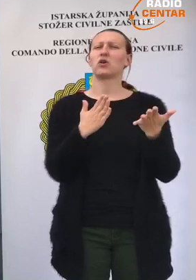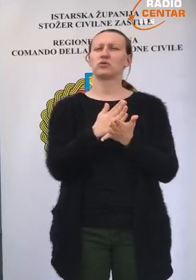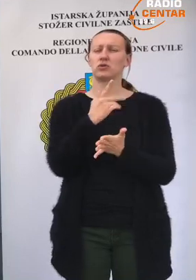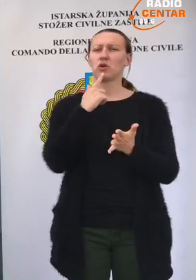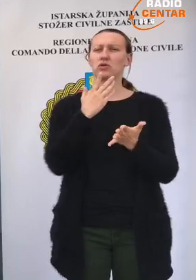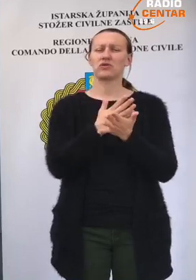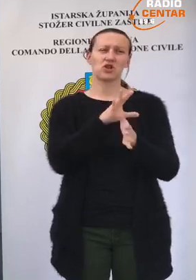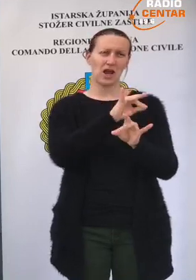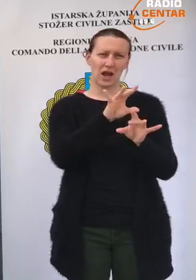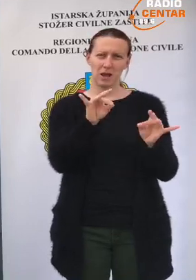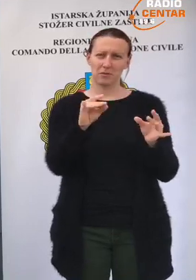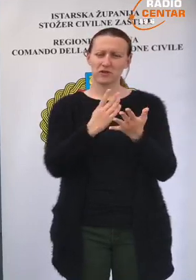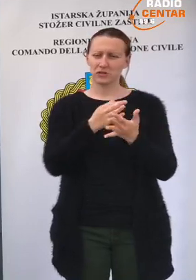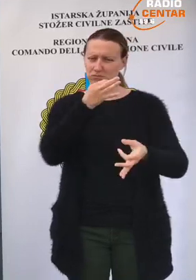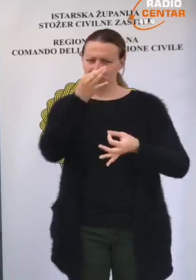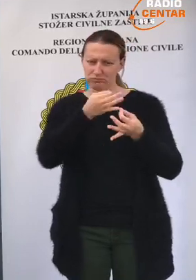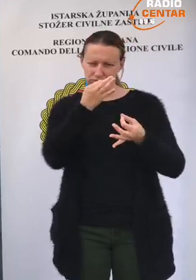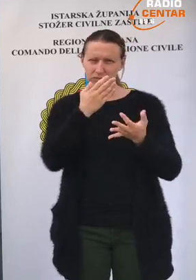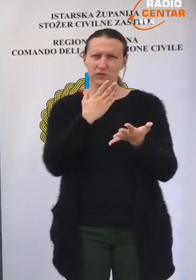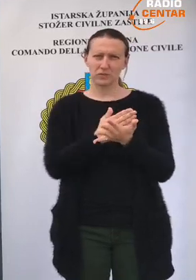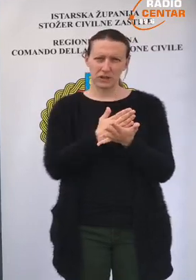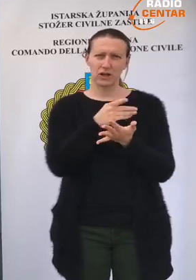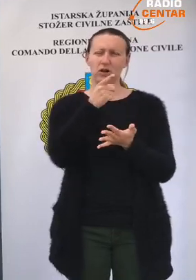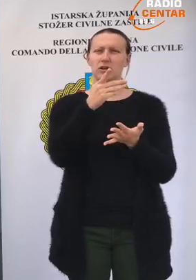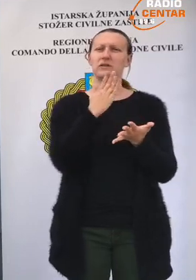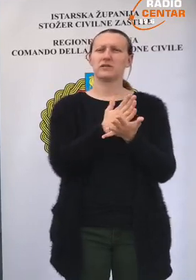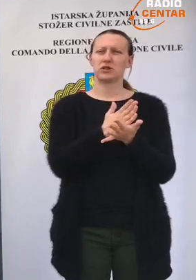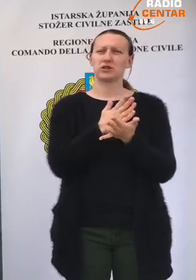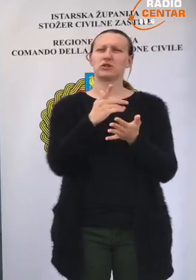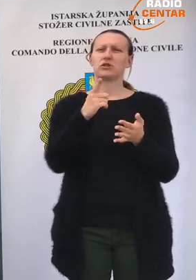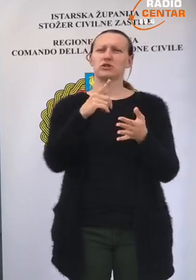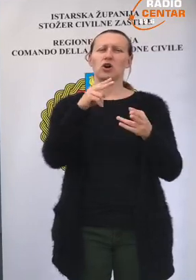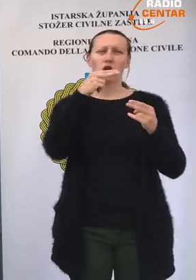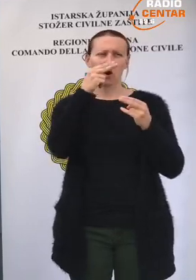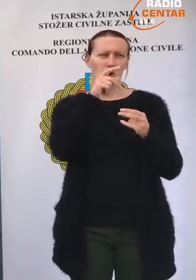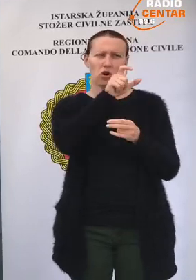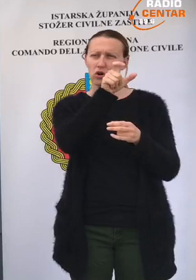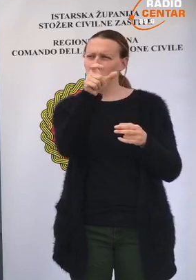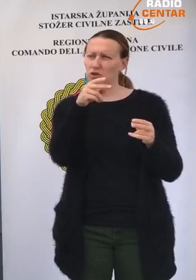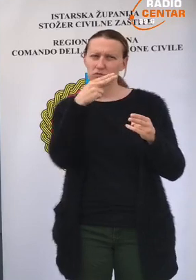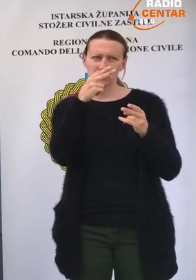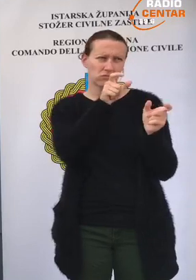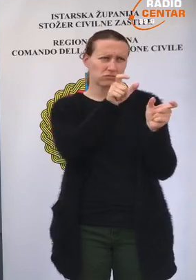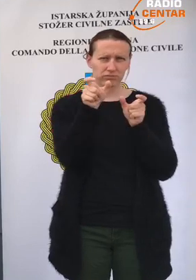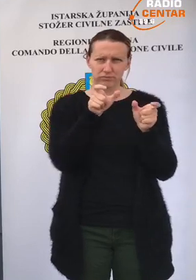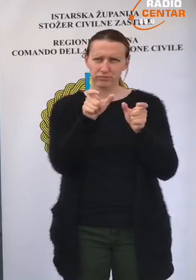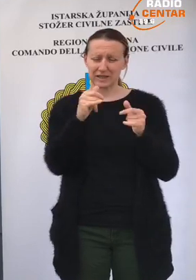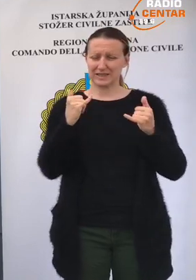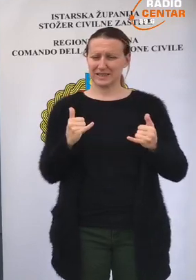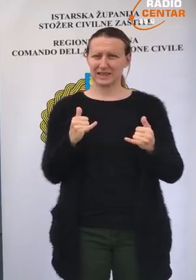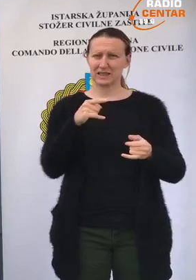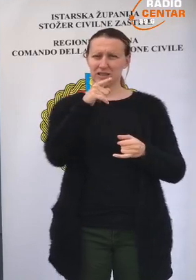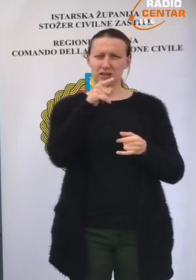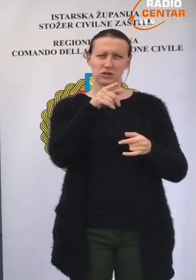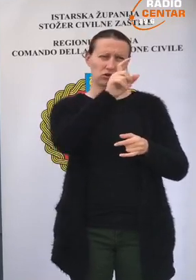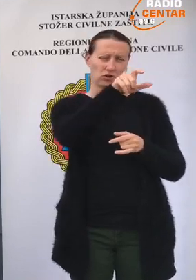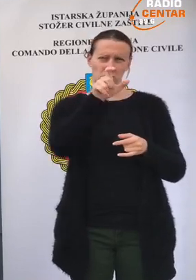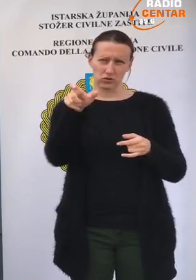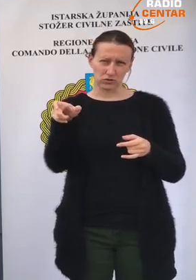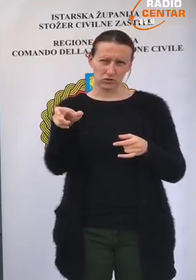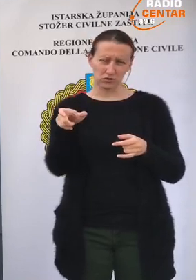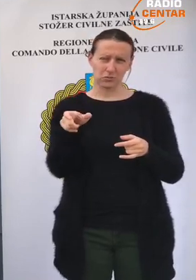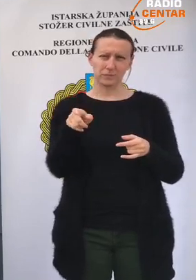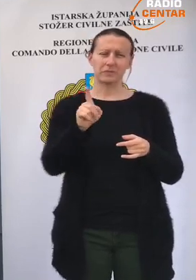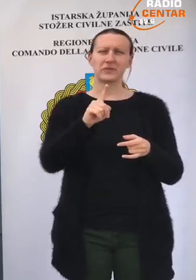slučajevi koji su epidemijološki obrađeni, odnosno oni su epidemijološki kontrolirani slučajevi. Tako da u ovom trenutku ti slučajevi,